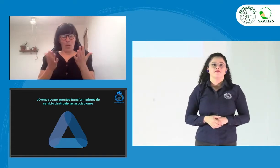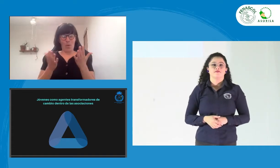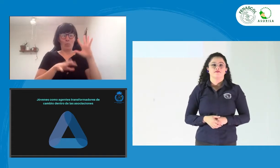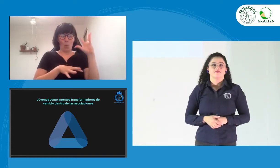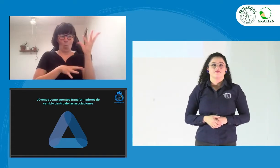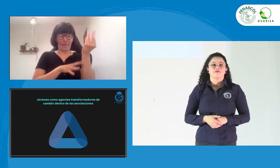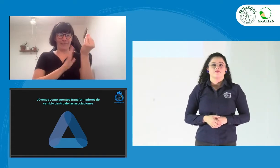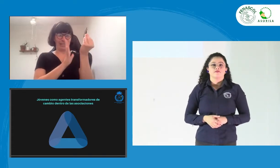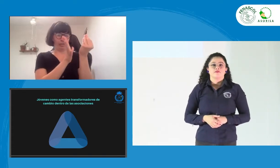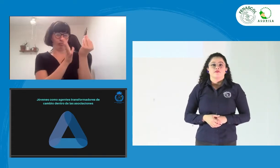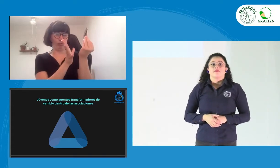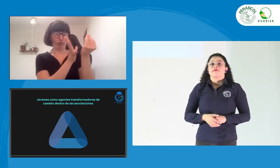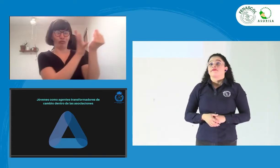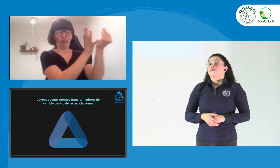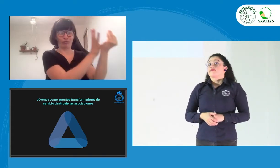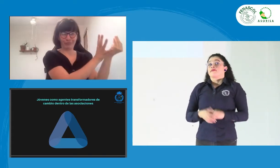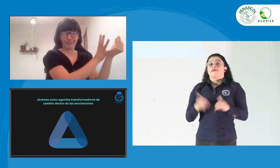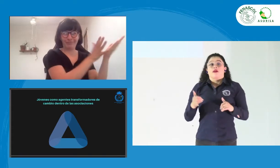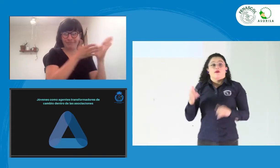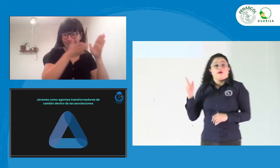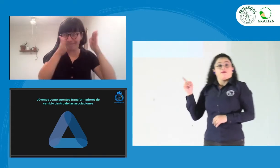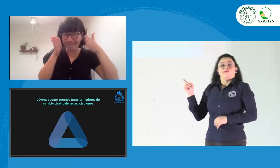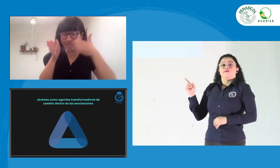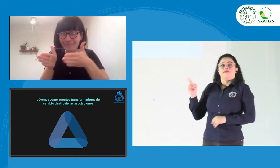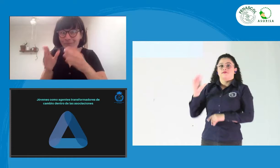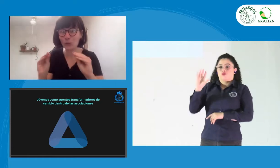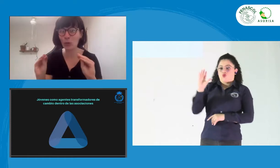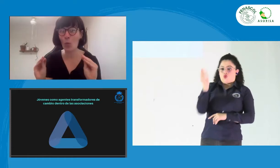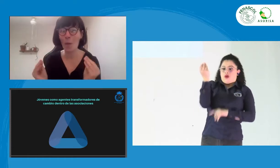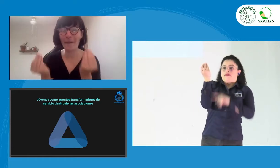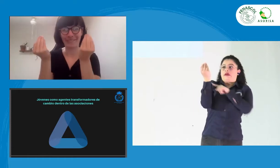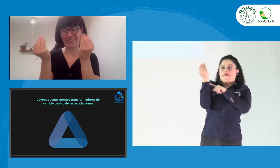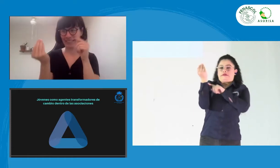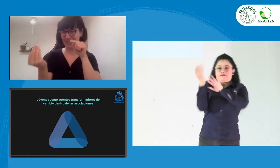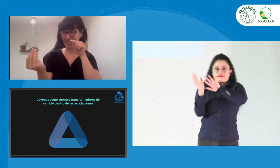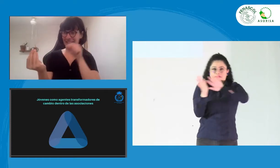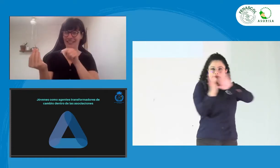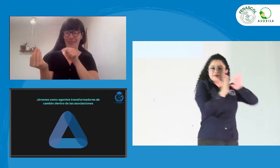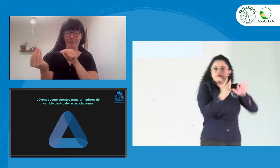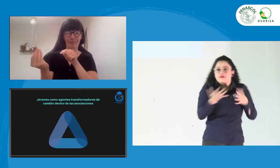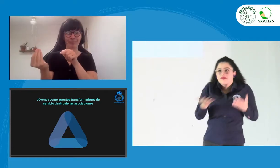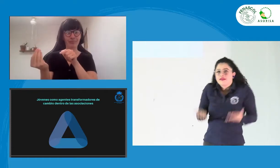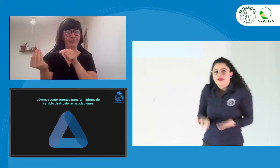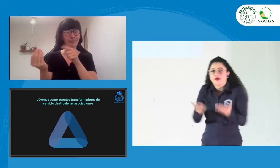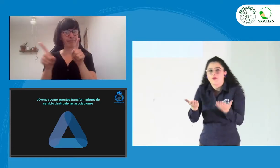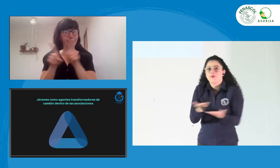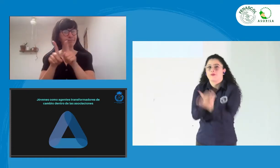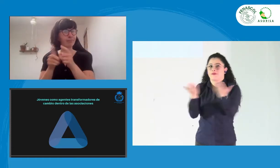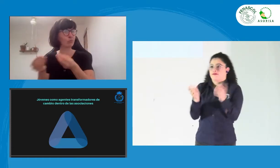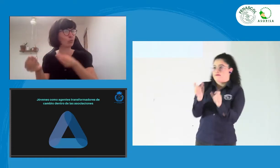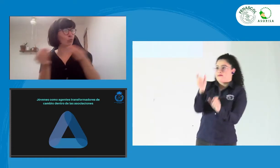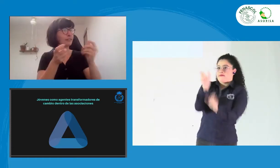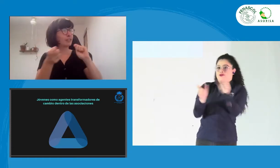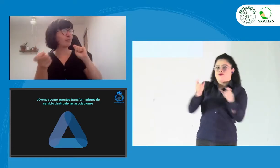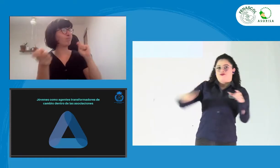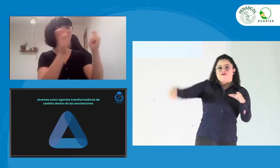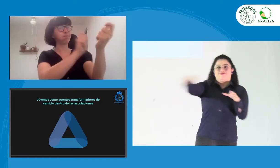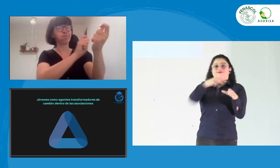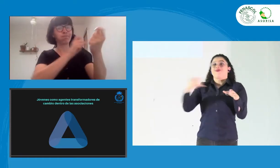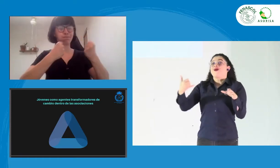Y aquí, en este caso, cuando hablamos, vamos a dejar de lado el tema de la sección de jóvenes y vamos a hablar de los jóvenes